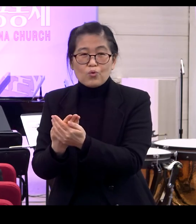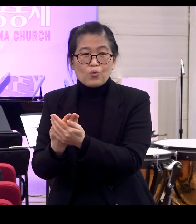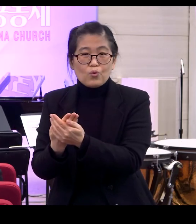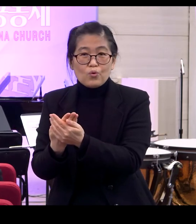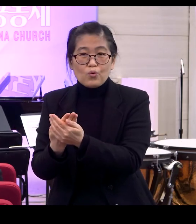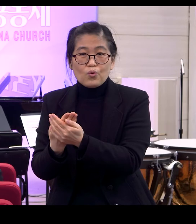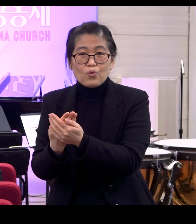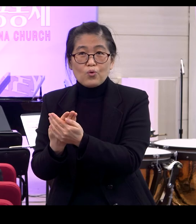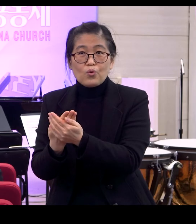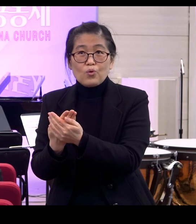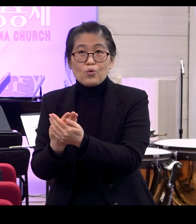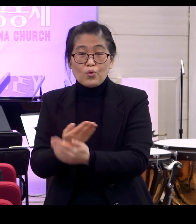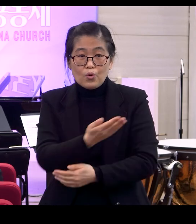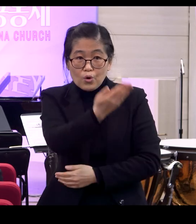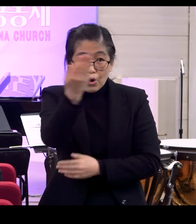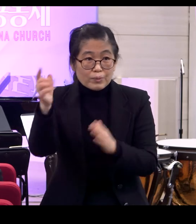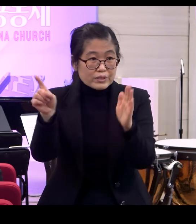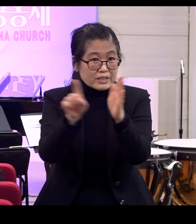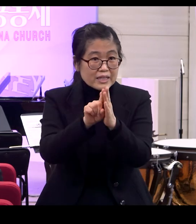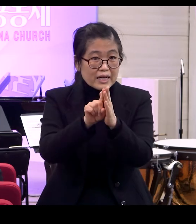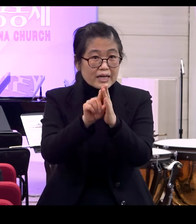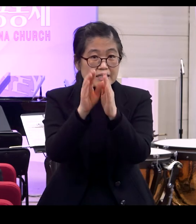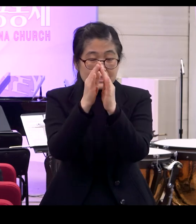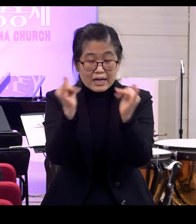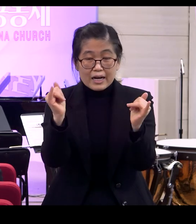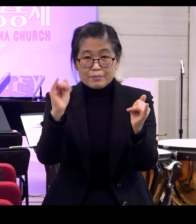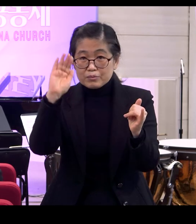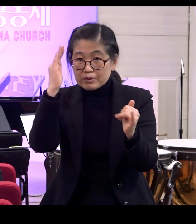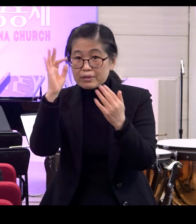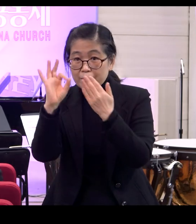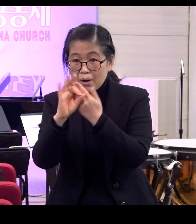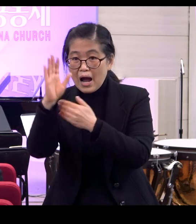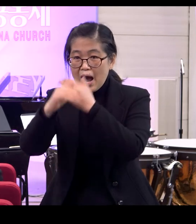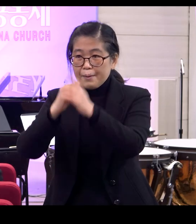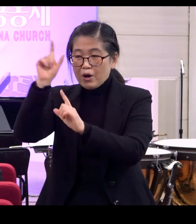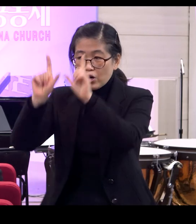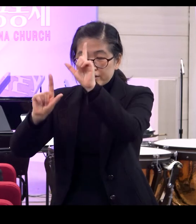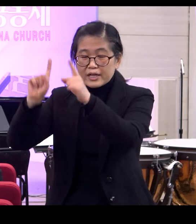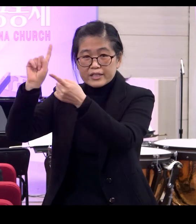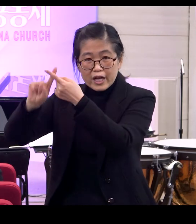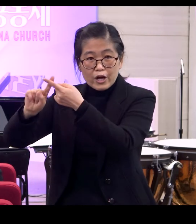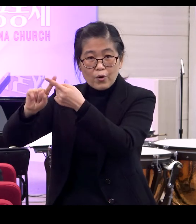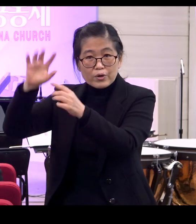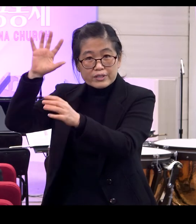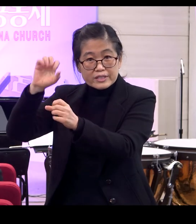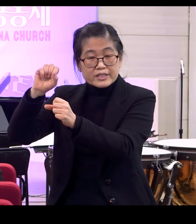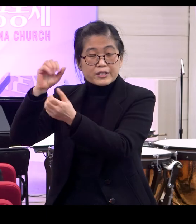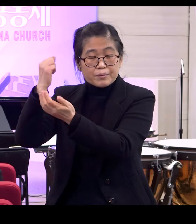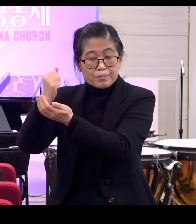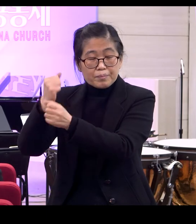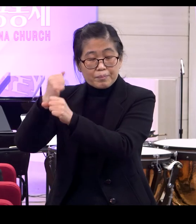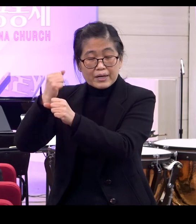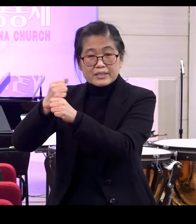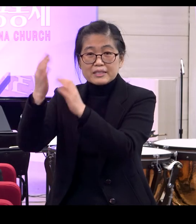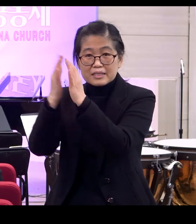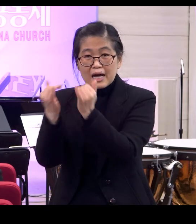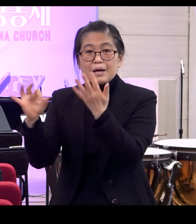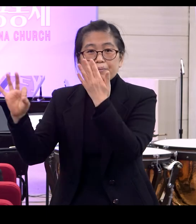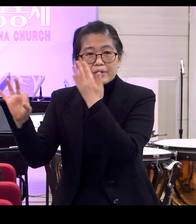그러니까 여러분이 신앙의 사람이라고 한다면 여러분이 하나님의 형상대로 지음받은 하나님의 사람이라고 한다면 어떤